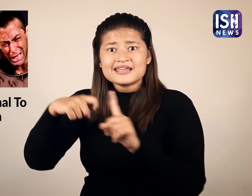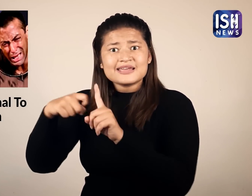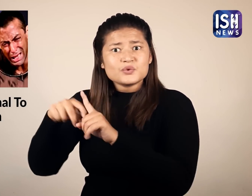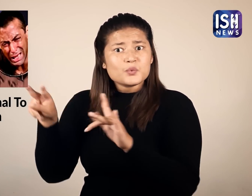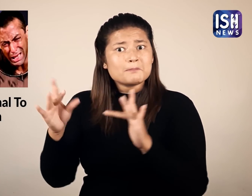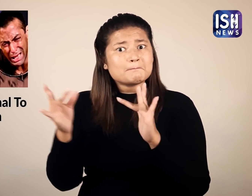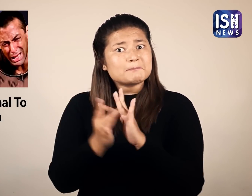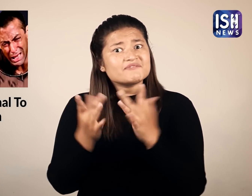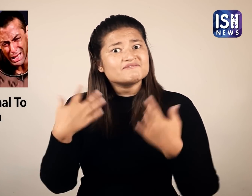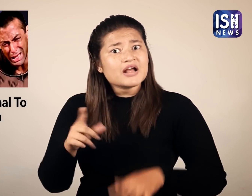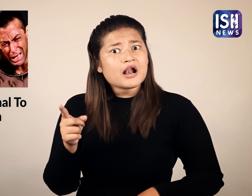हो गई है